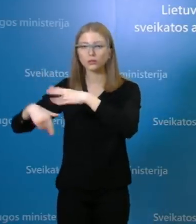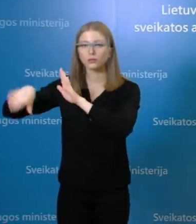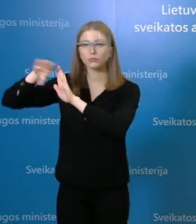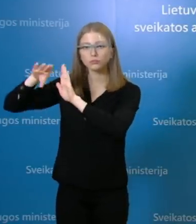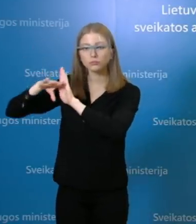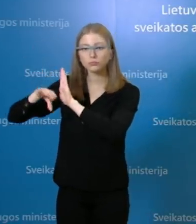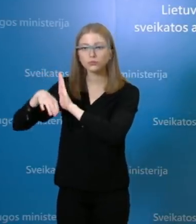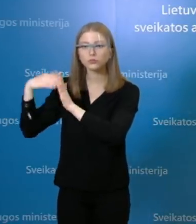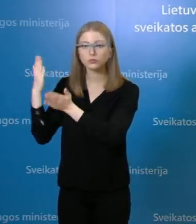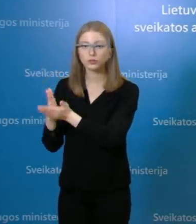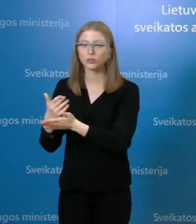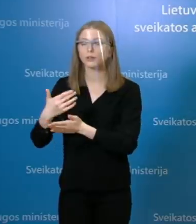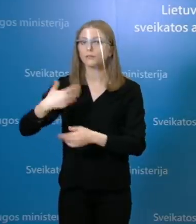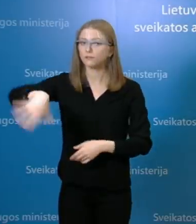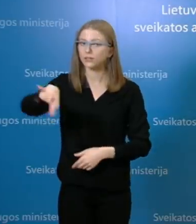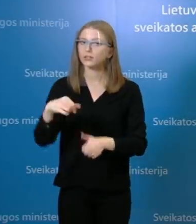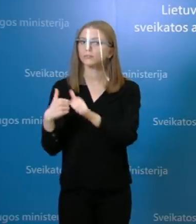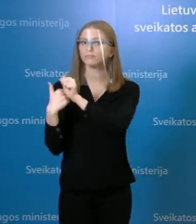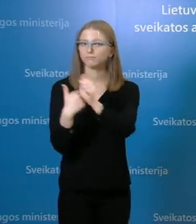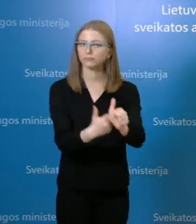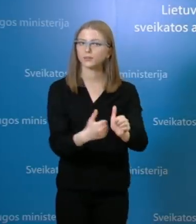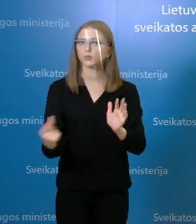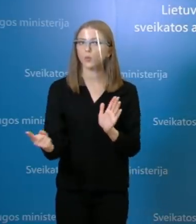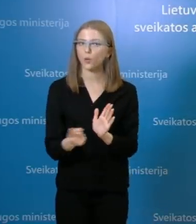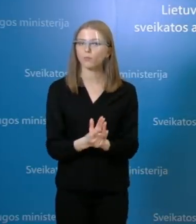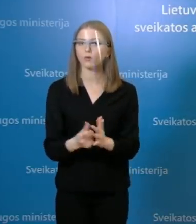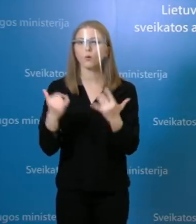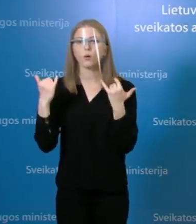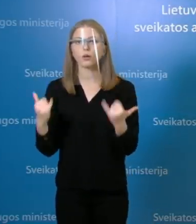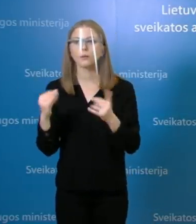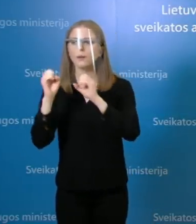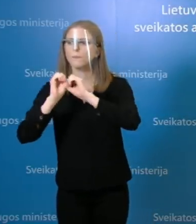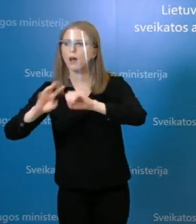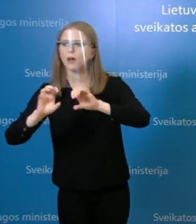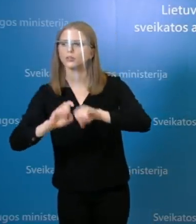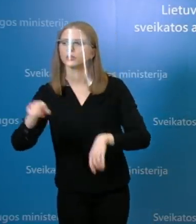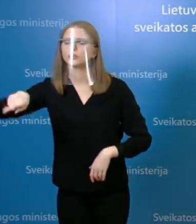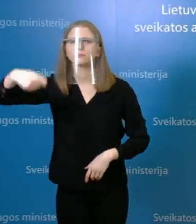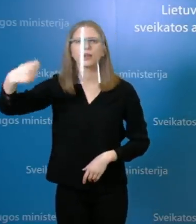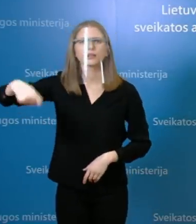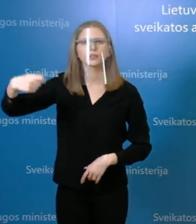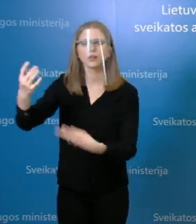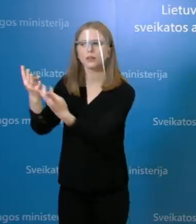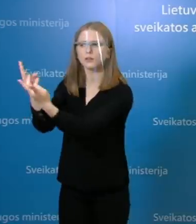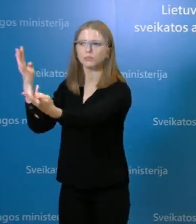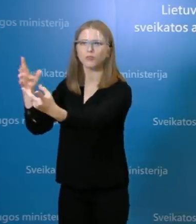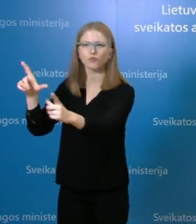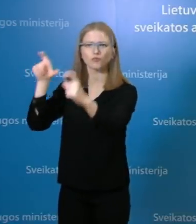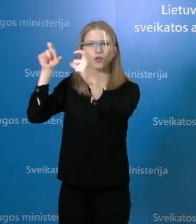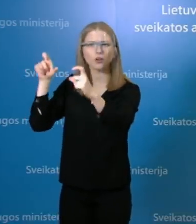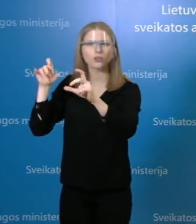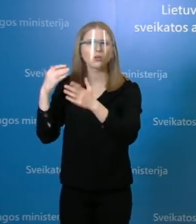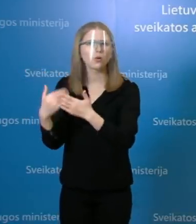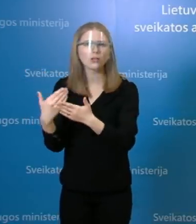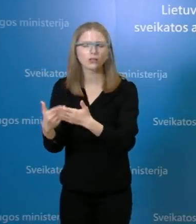atvejį išaiškinti ir vis dėlto paaiškinti, kaip tai turėjo, ar tai yra pažeidimas, ar ne, ir vis dėlto